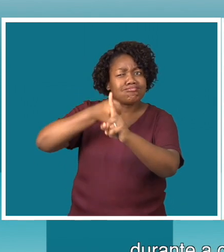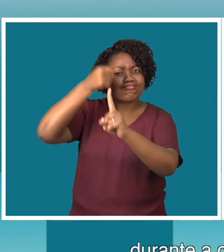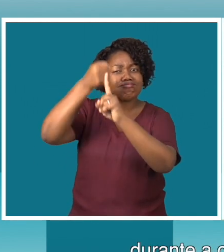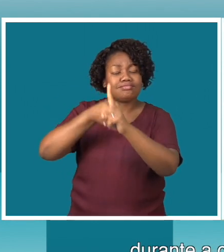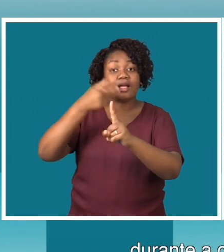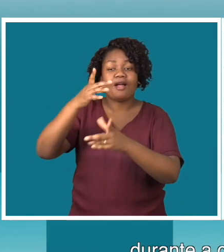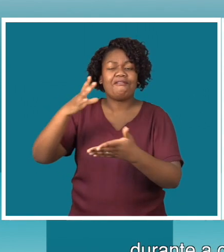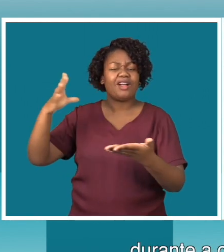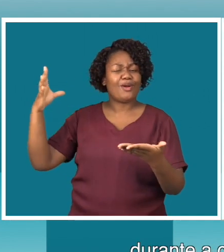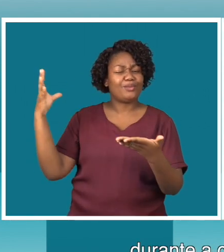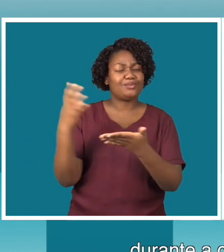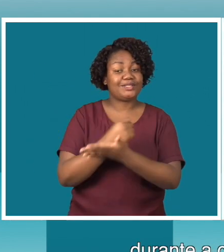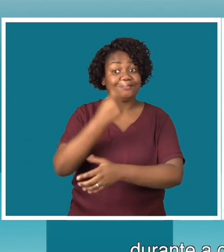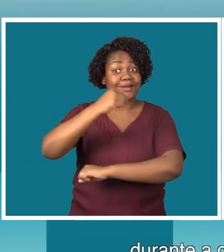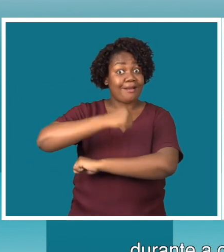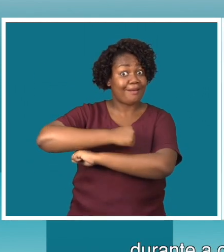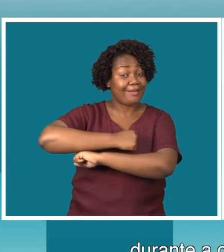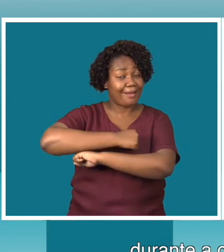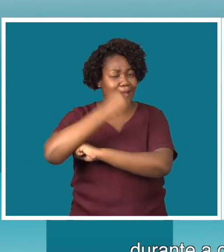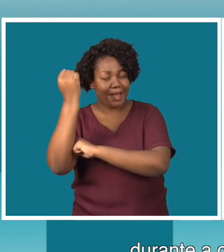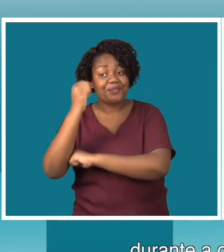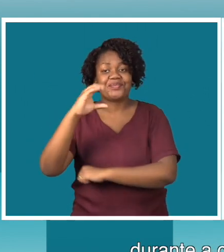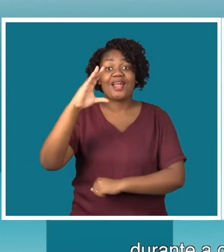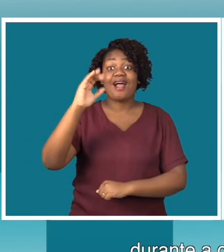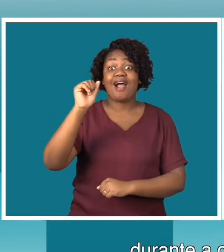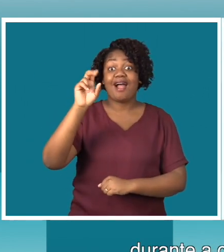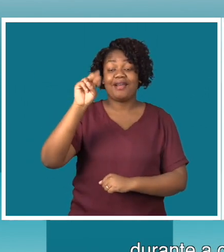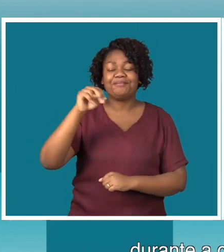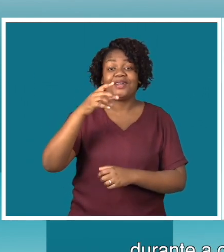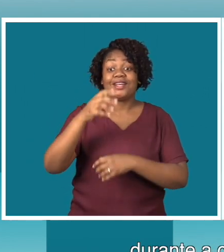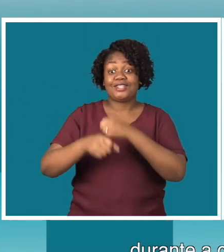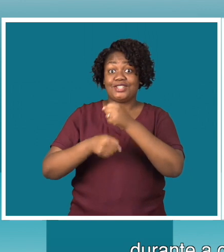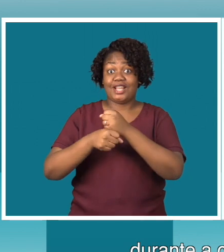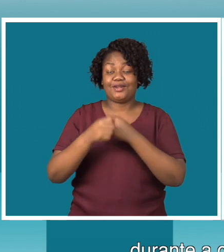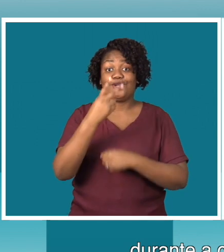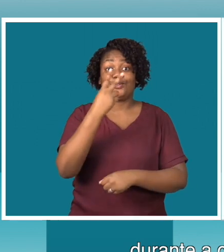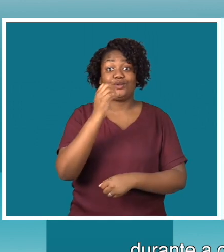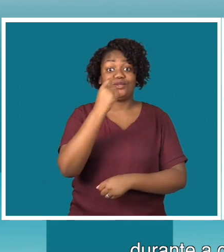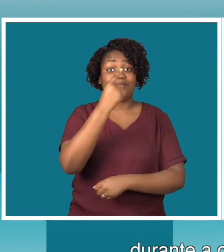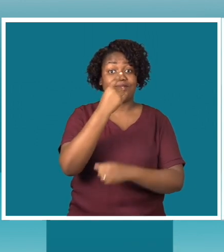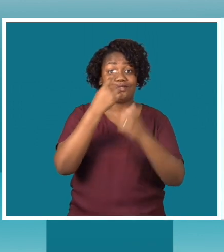campanha de qualificação ao CAN 2019 a realizar-se no Egipto.